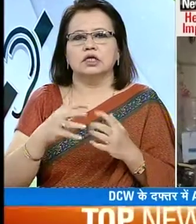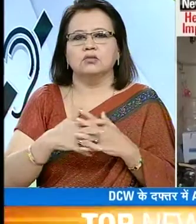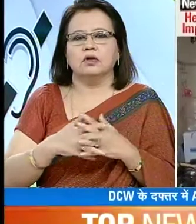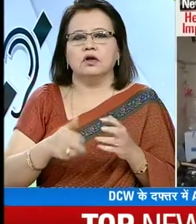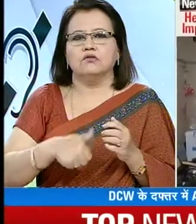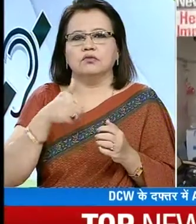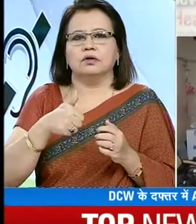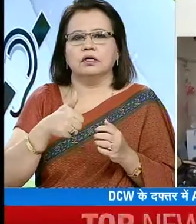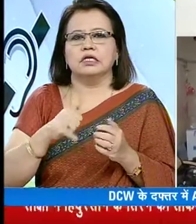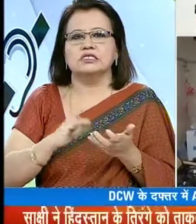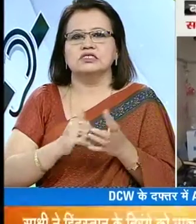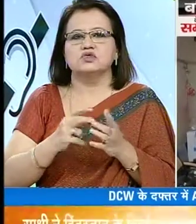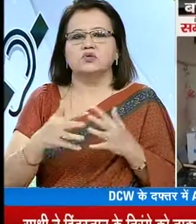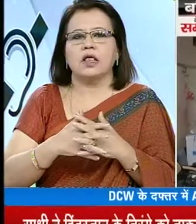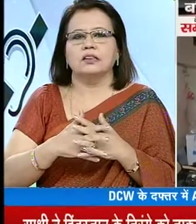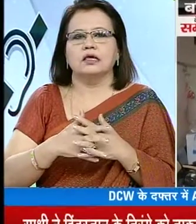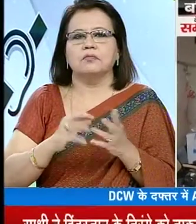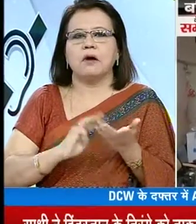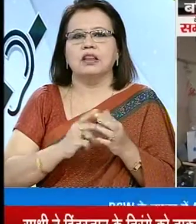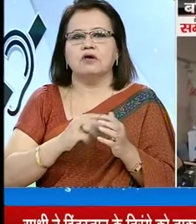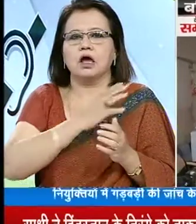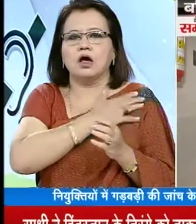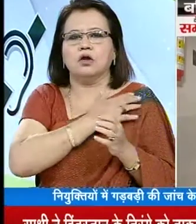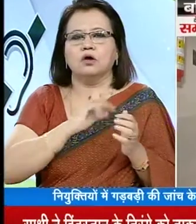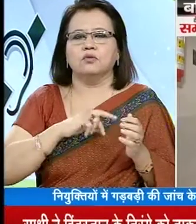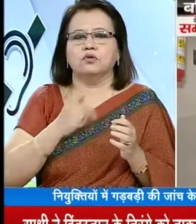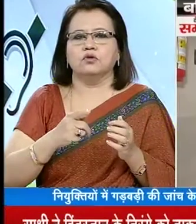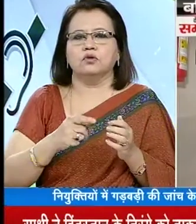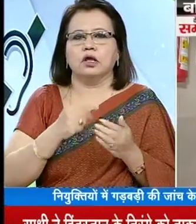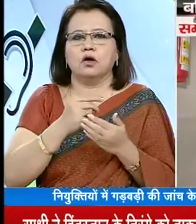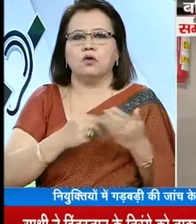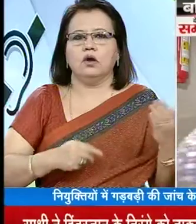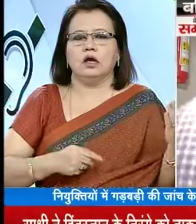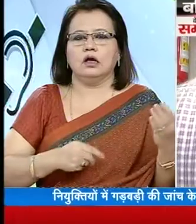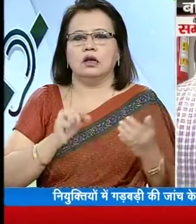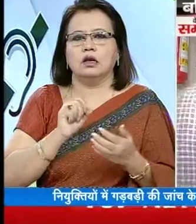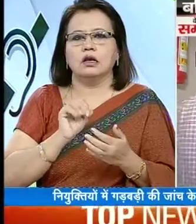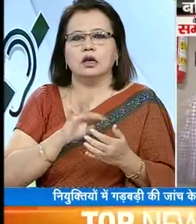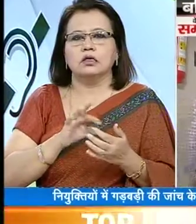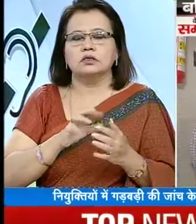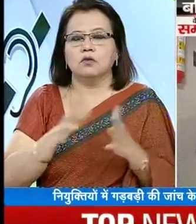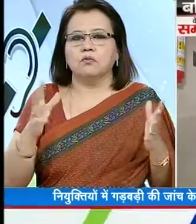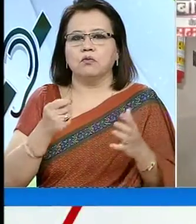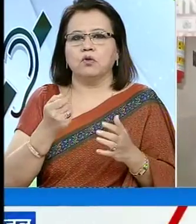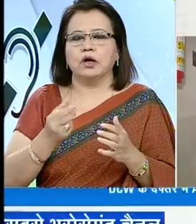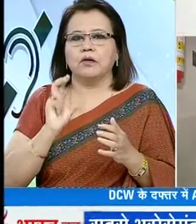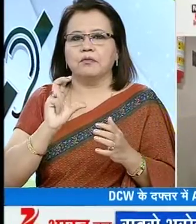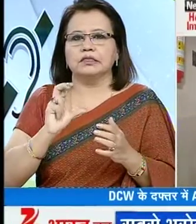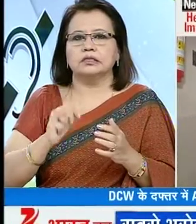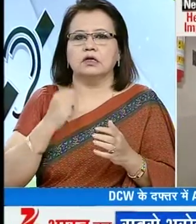अथ्यक्ष स्वाती मालिवाल पर यारोब है कि उन्हेंने नेमों को नजजर अंदाज कर लोगों को मोटी सेलरी पर नौकरिया दी